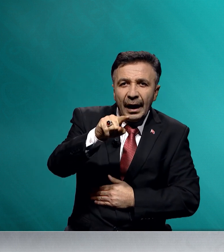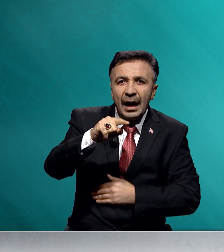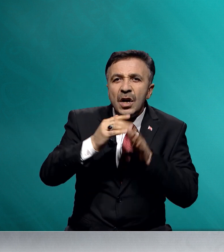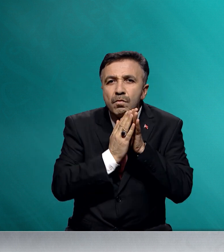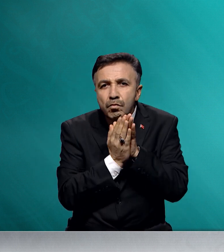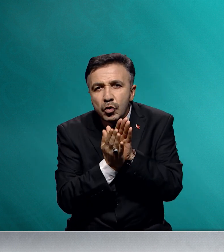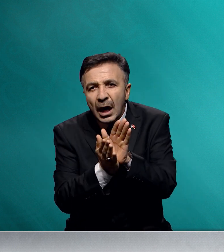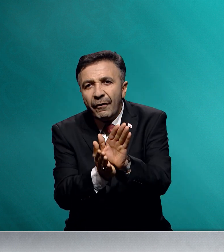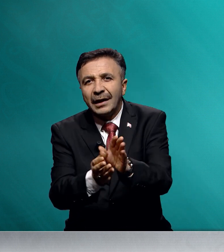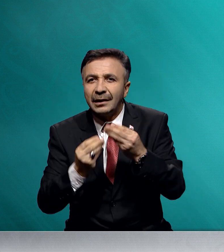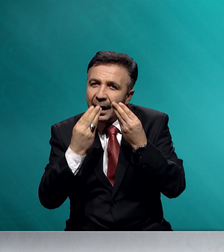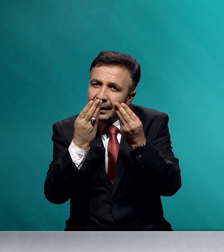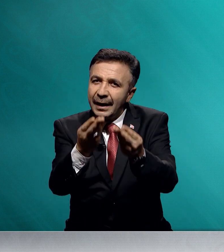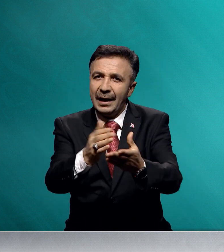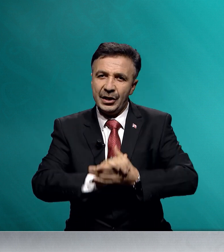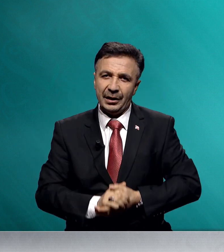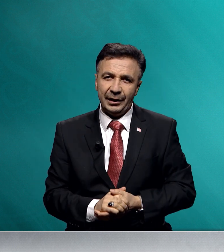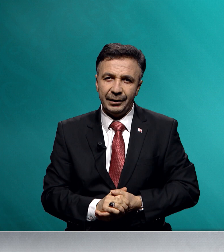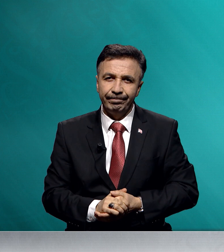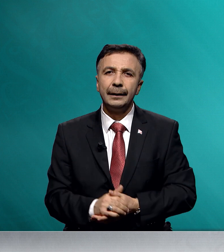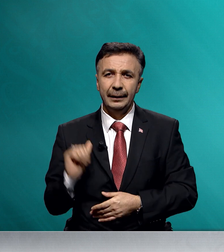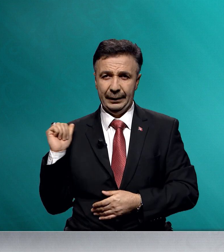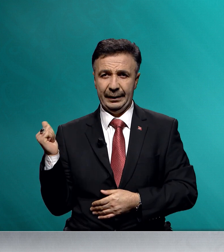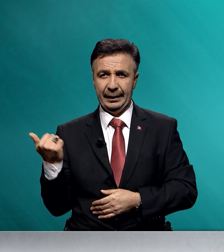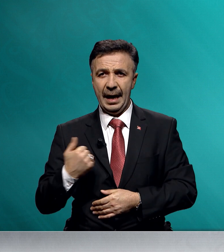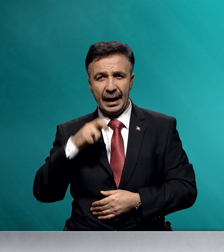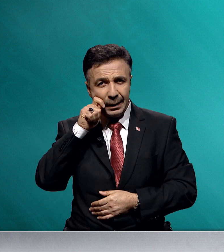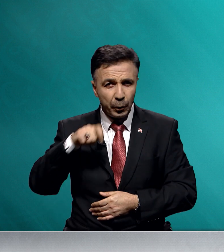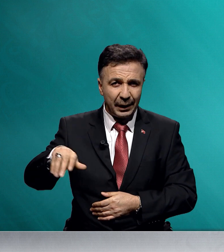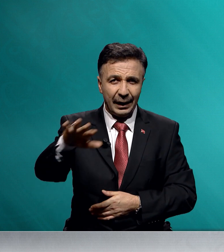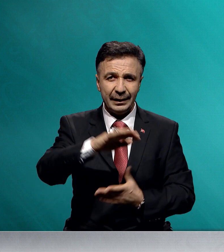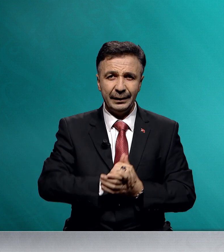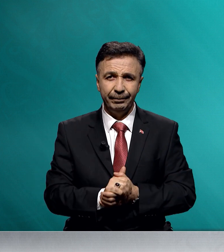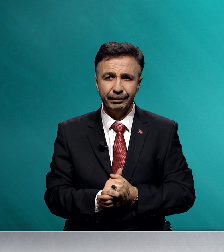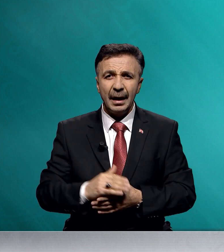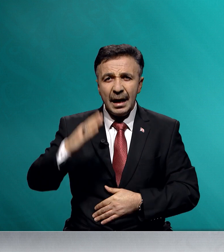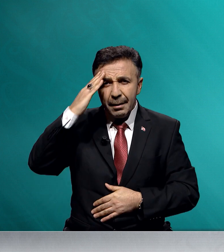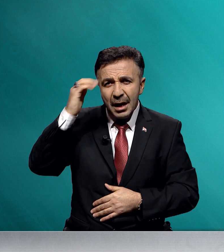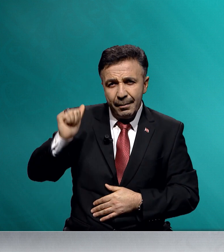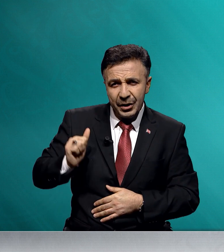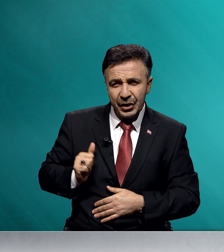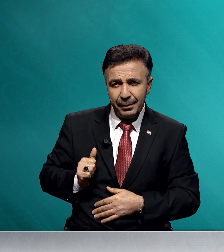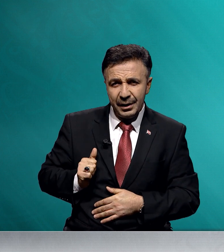mükafatlar verilecektir. Değerli müminler, Mehmetçiğimiz